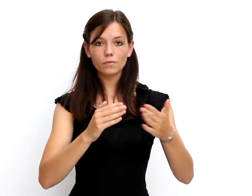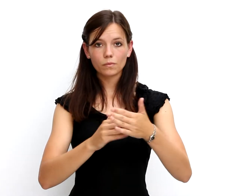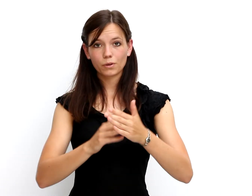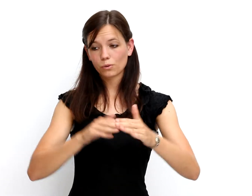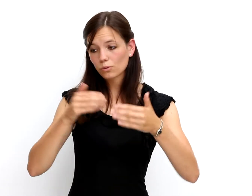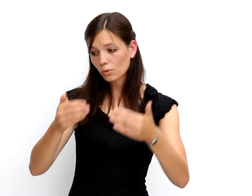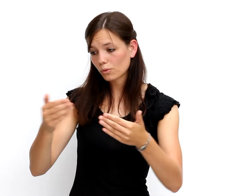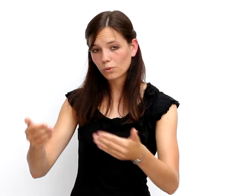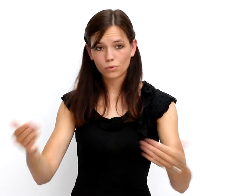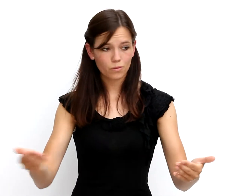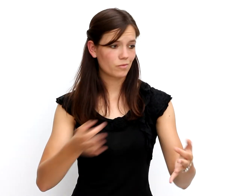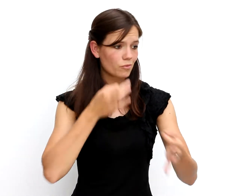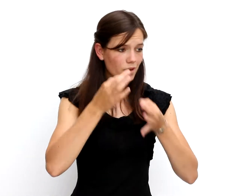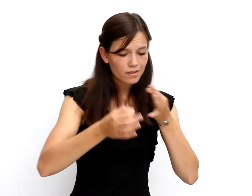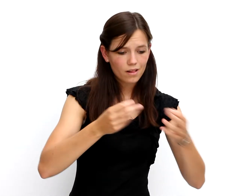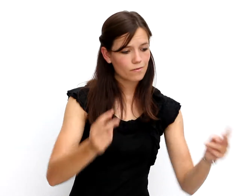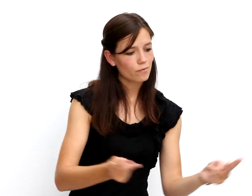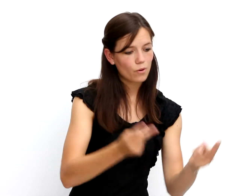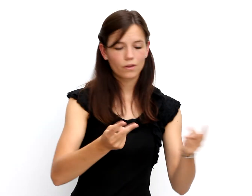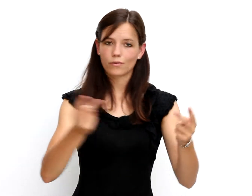Jede Behinderungsform soll eine spezielle Förderung erhalten.